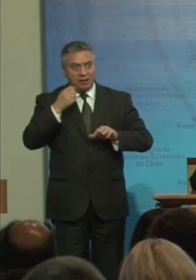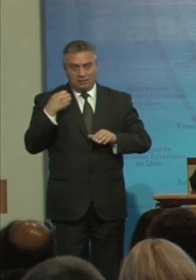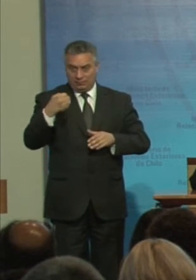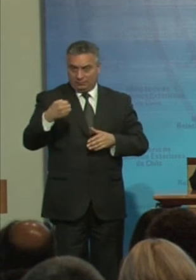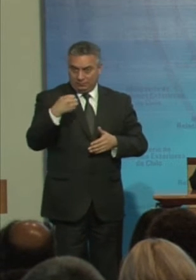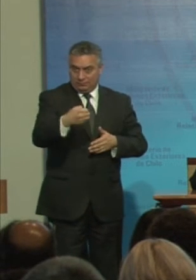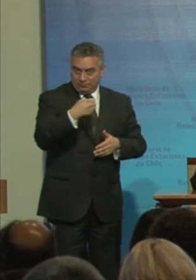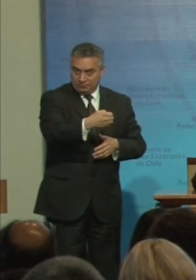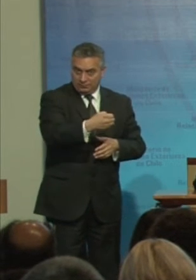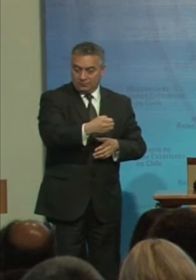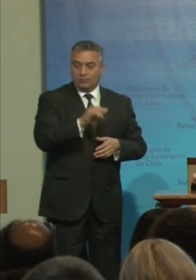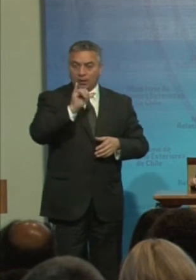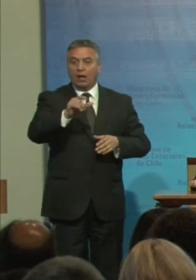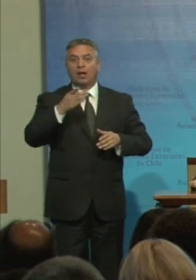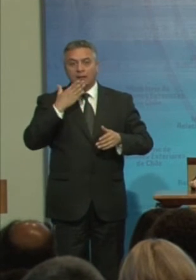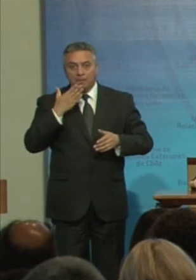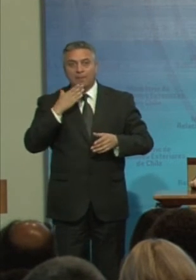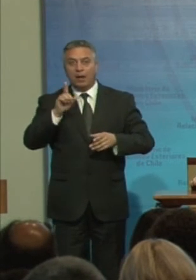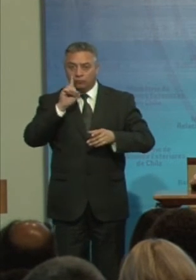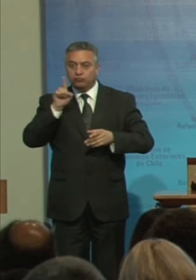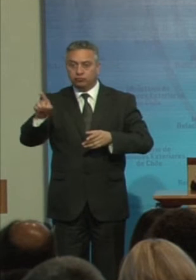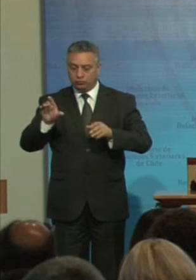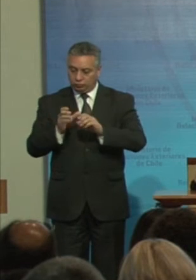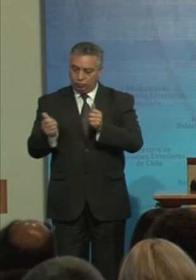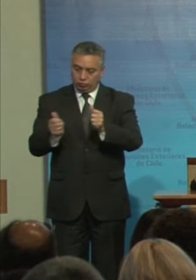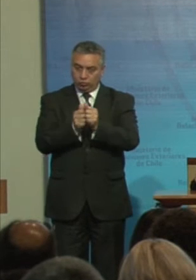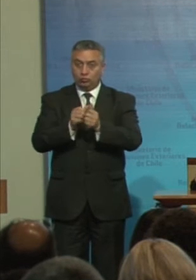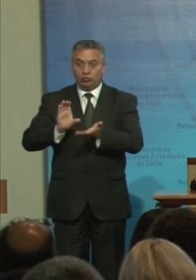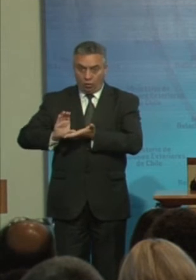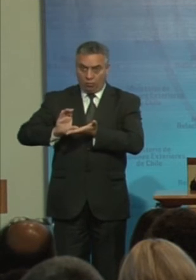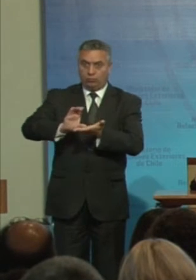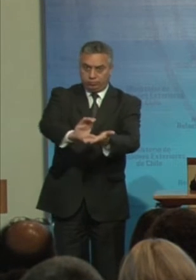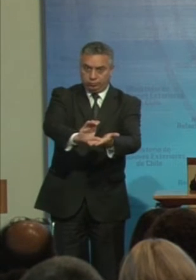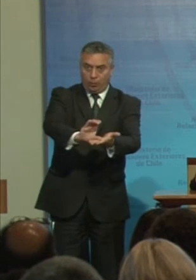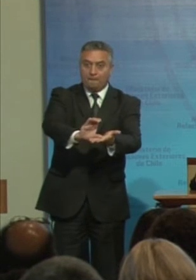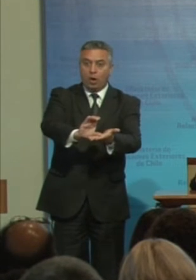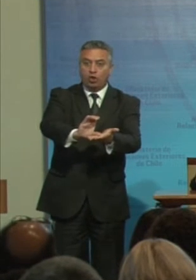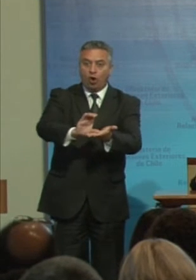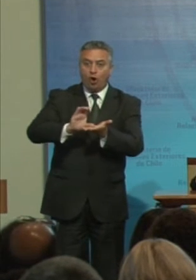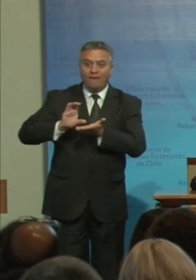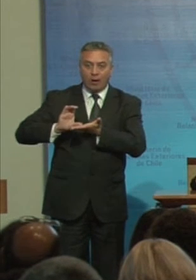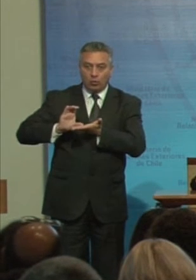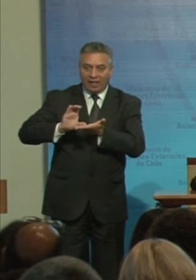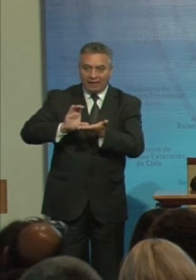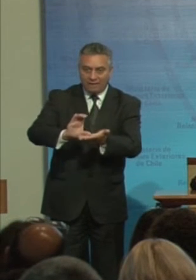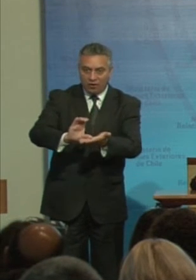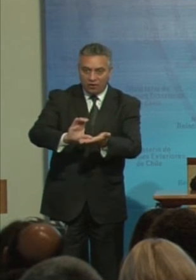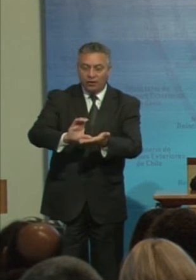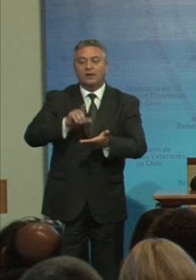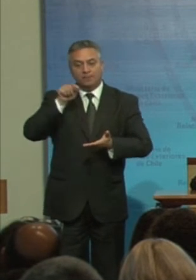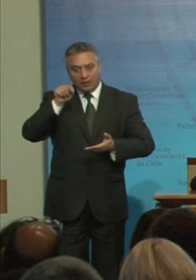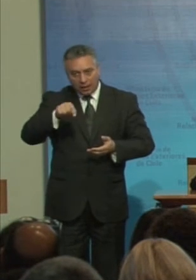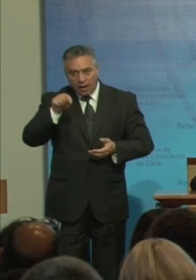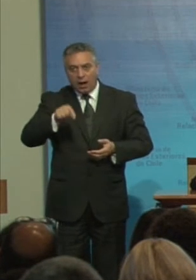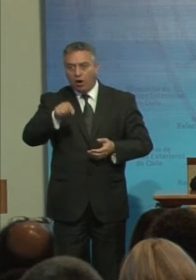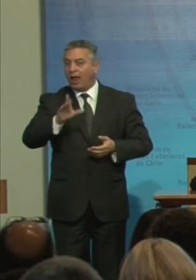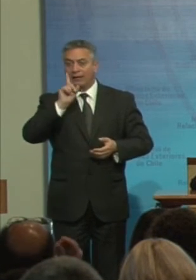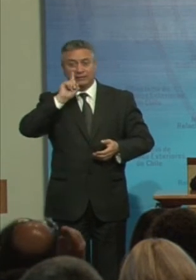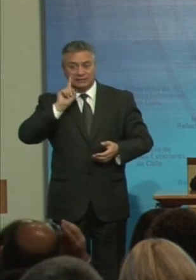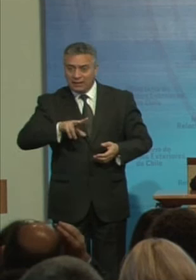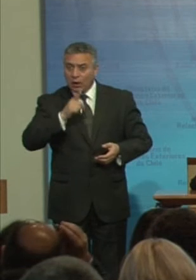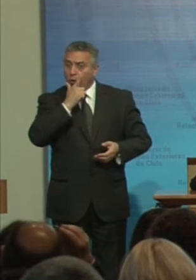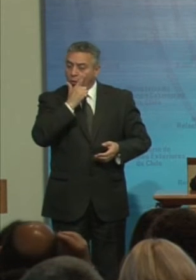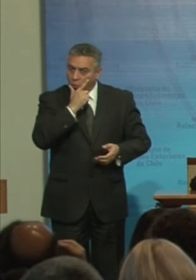60 ratificaciones De su protocolo Facultativo Dato no menor Como sabemos Y sin duda